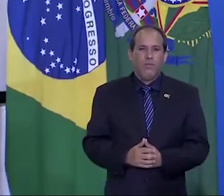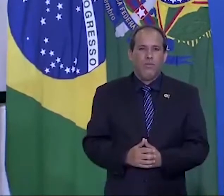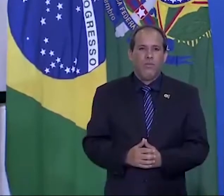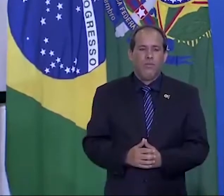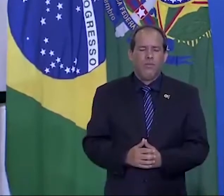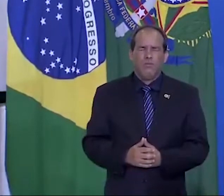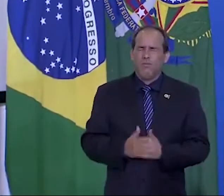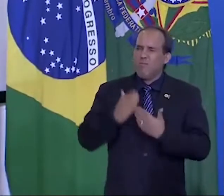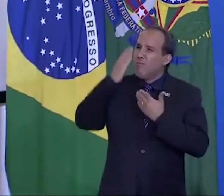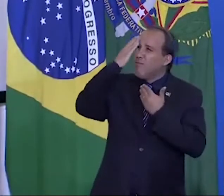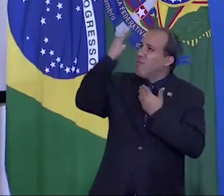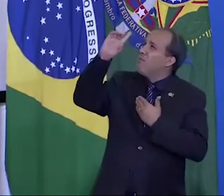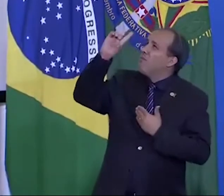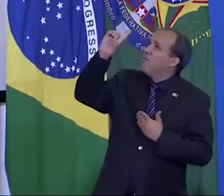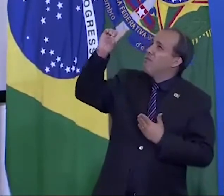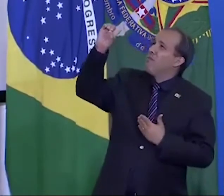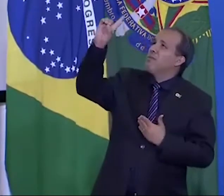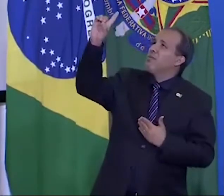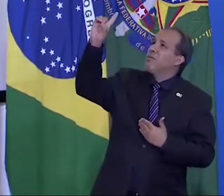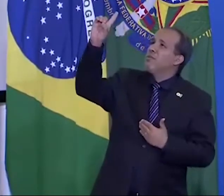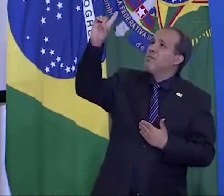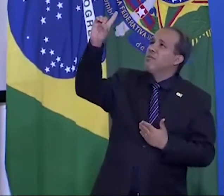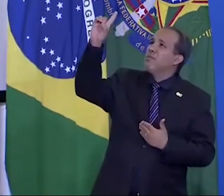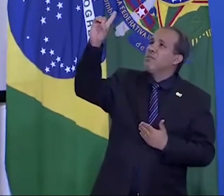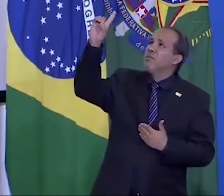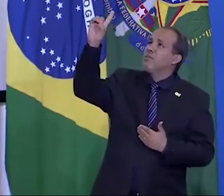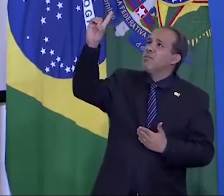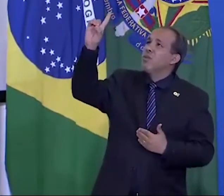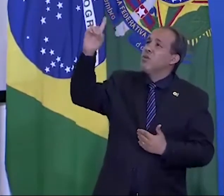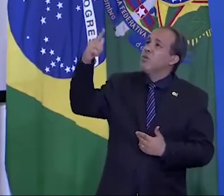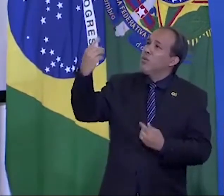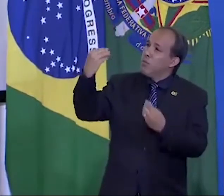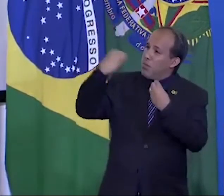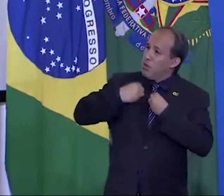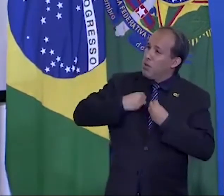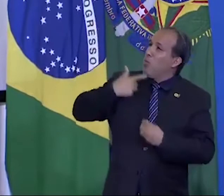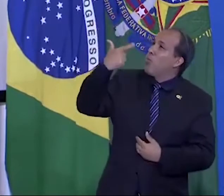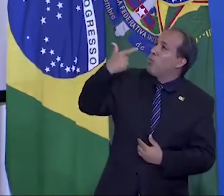Obrigado a Deus por essa segunda vida.